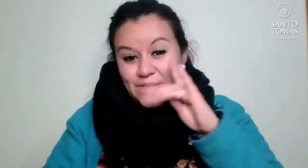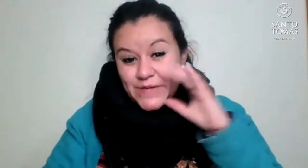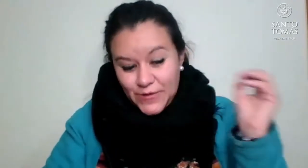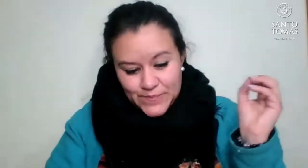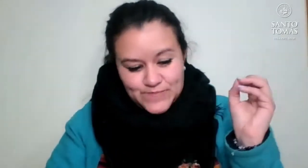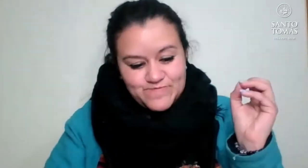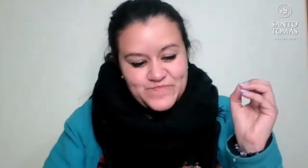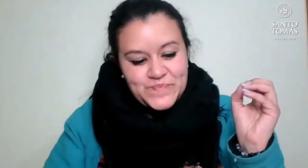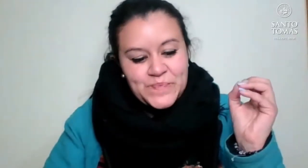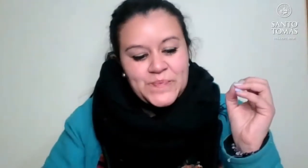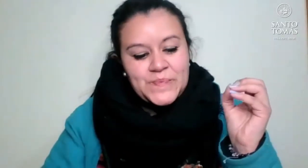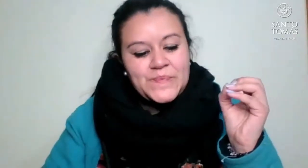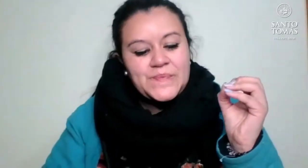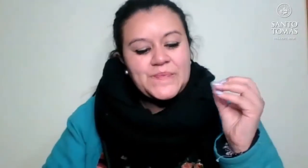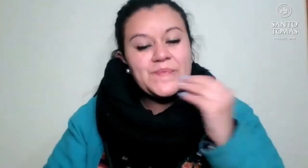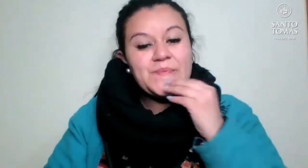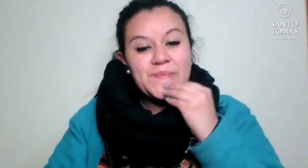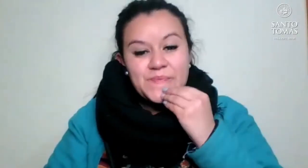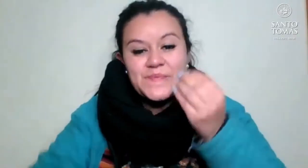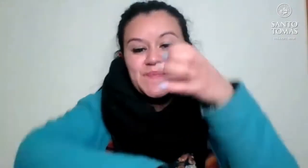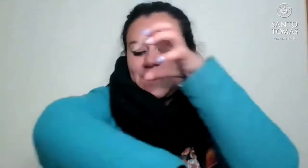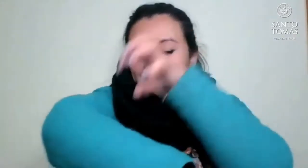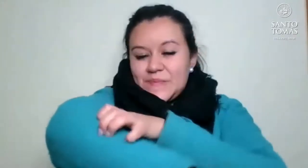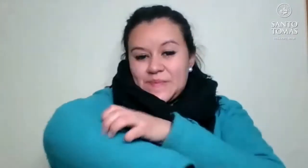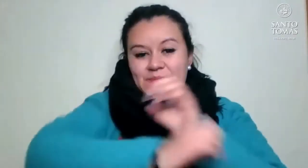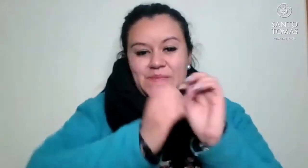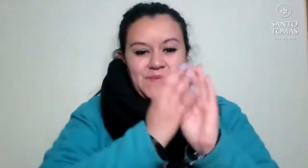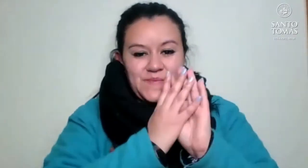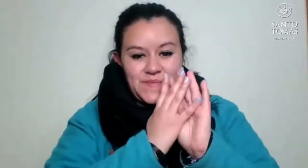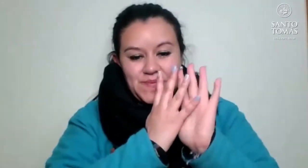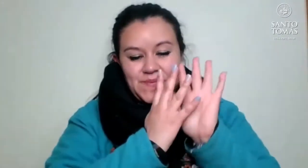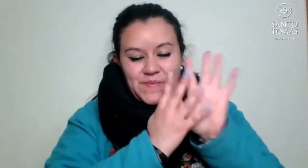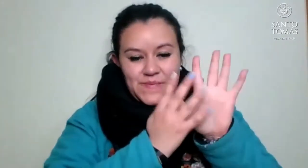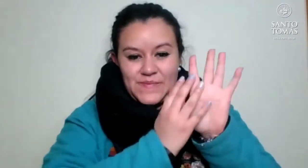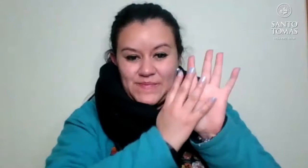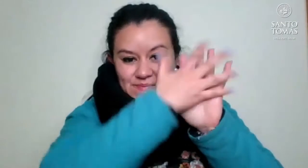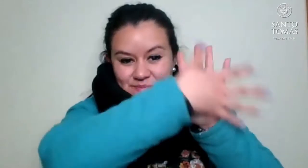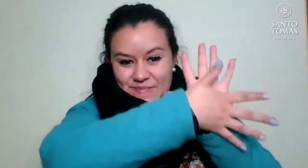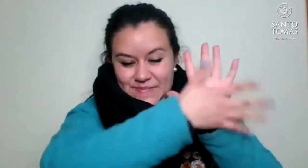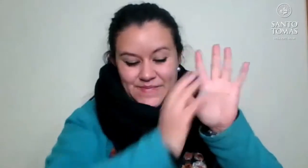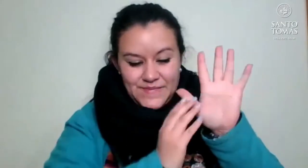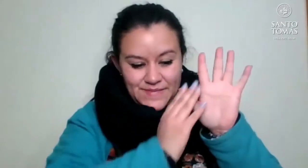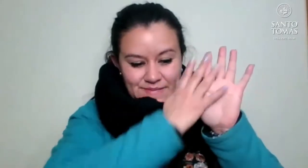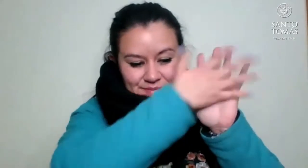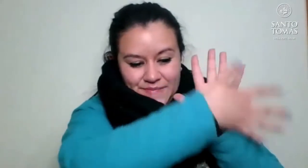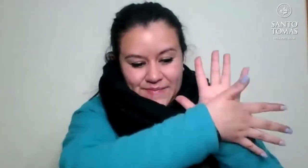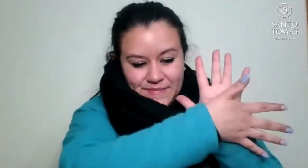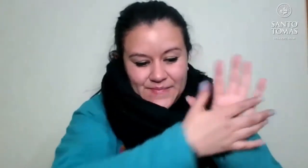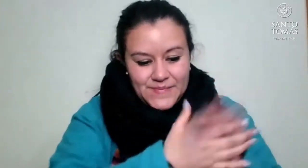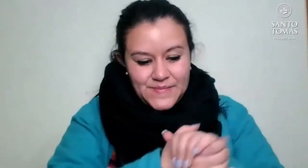seguimos más hacia abajo con la región del Bío Bío, un poco más abajo hacia el sur.